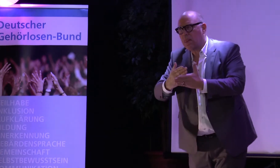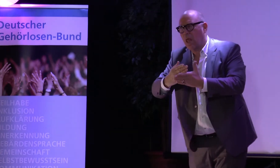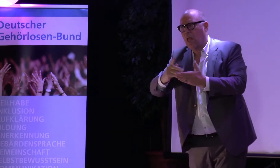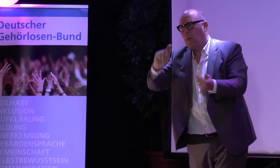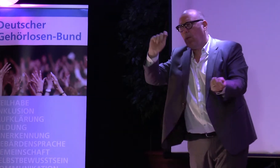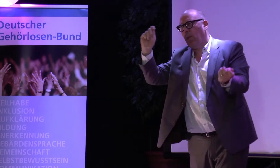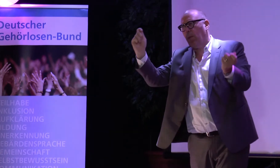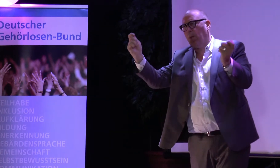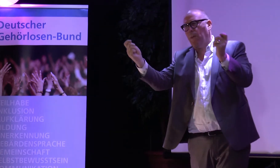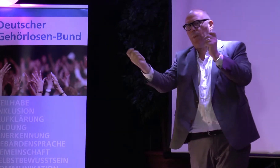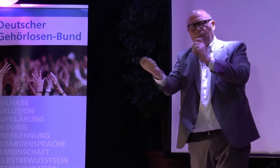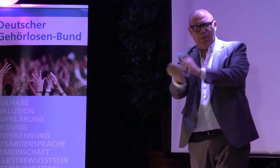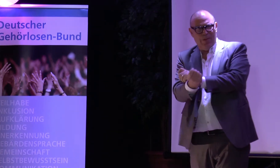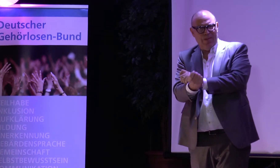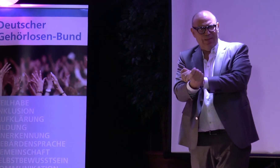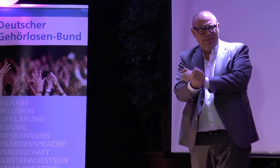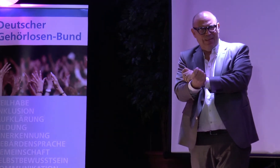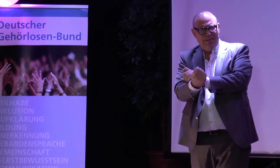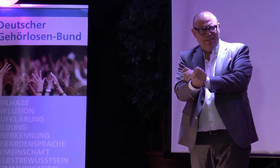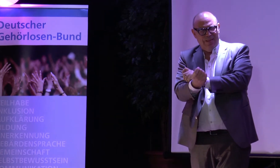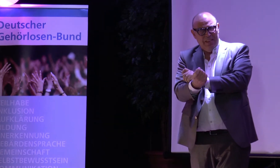Und dann einige Jahre später gab es endlich einen Wandel.